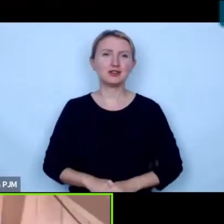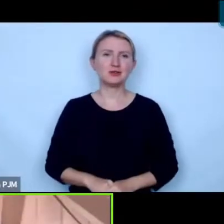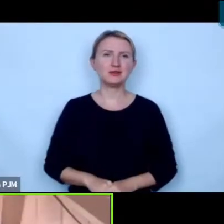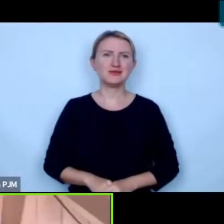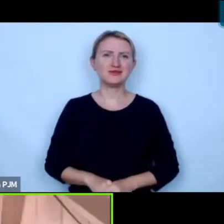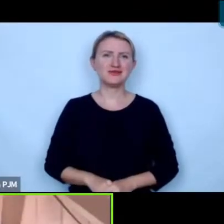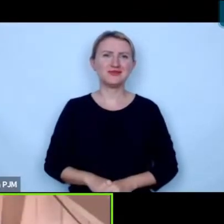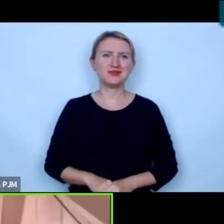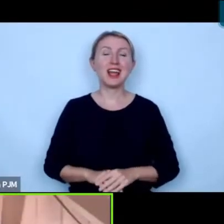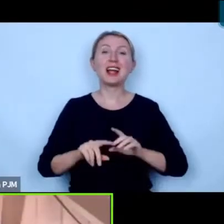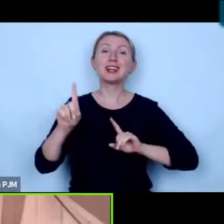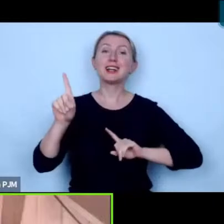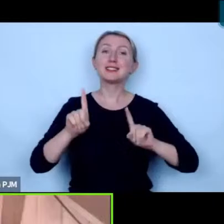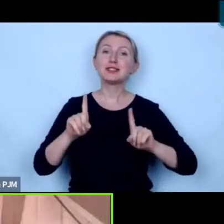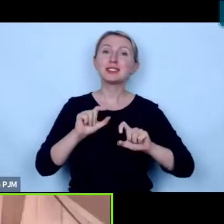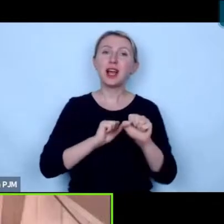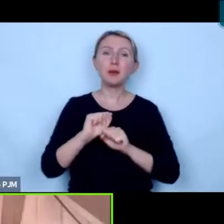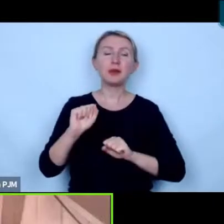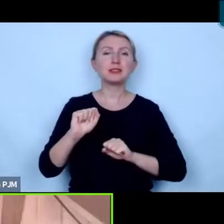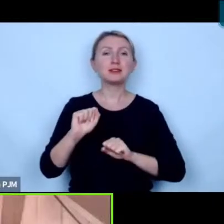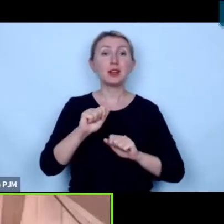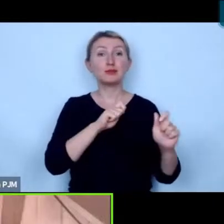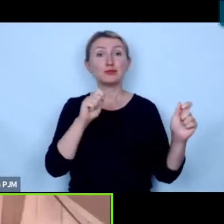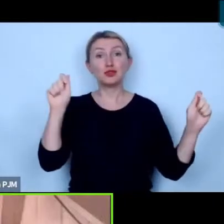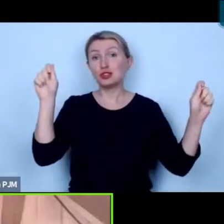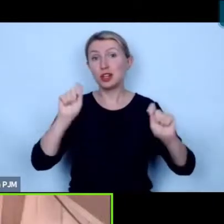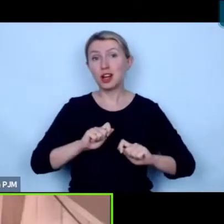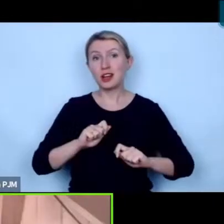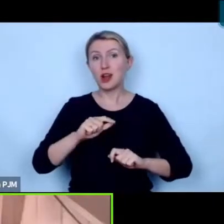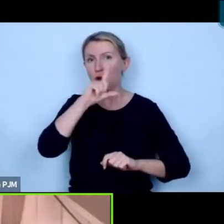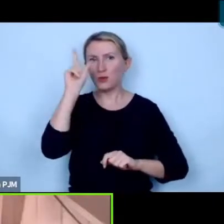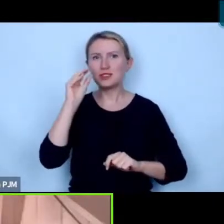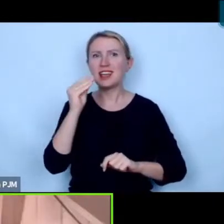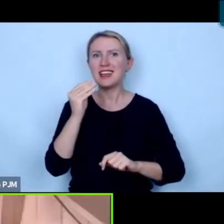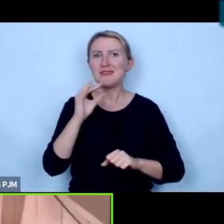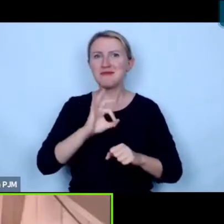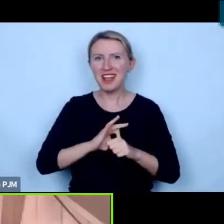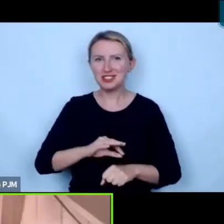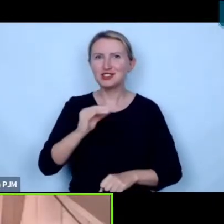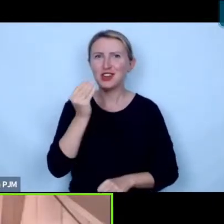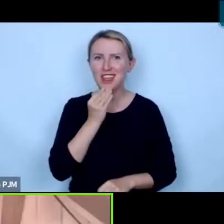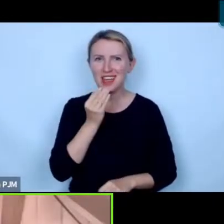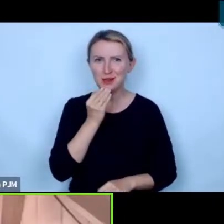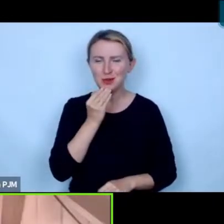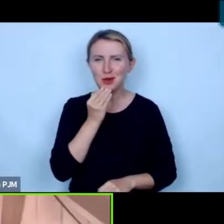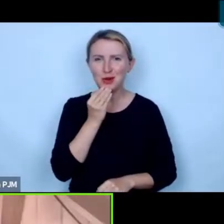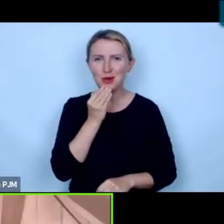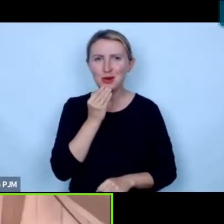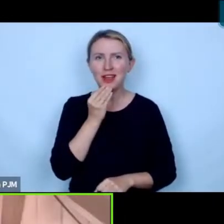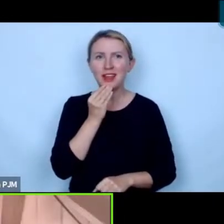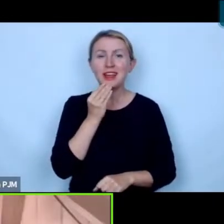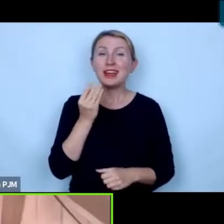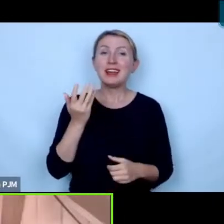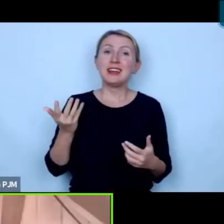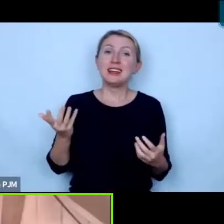zdarza się tak też że przyjeżdżają właśnie mięsożercy i tutaj